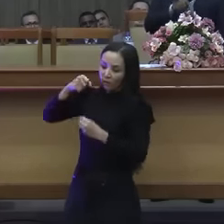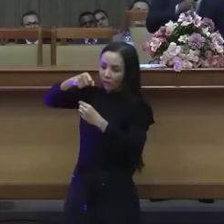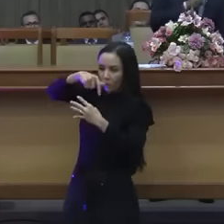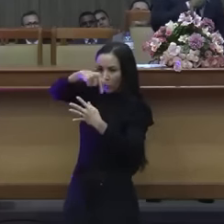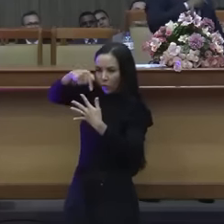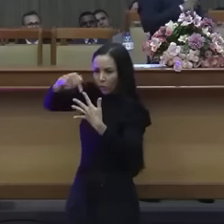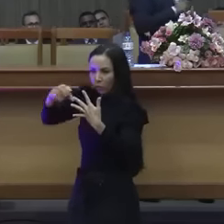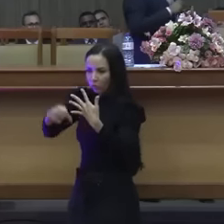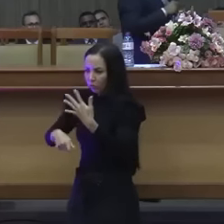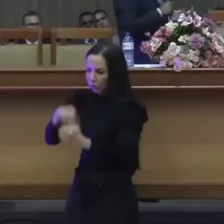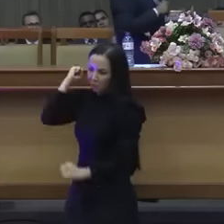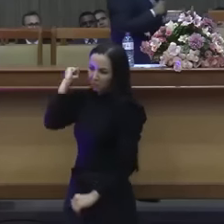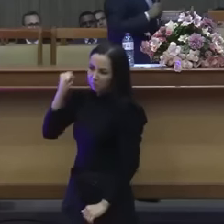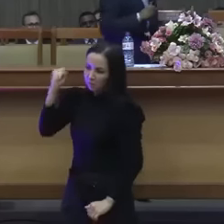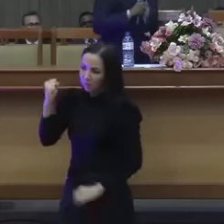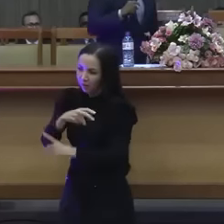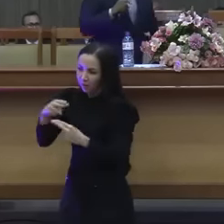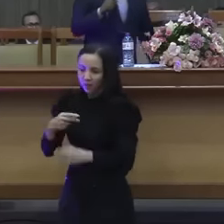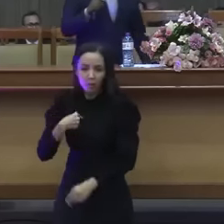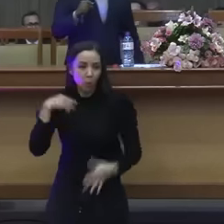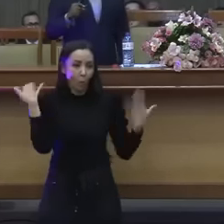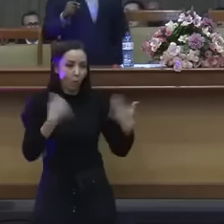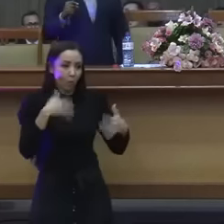eu disse eita, está cheio do cão mesmo.